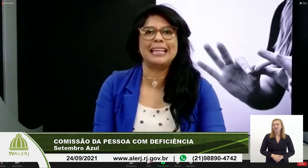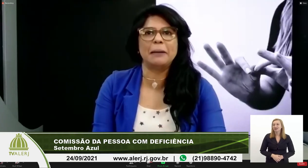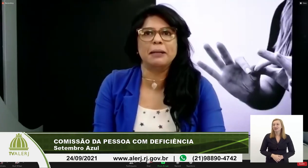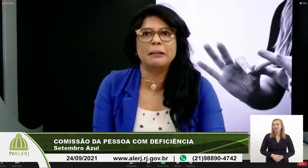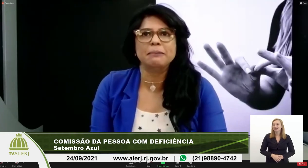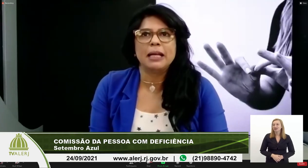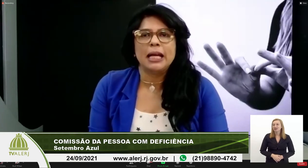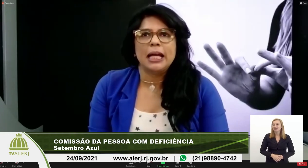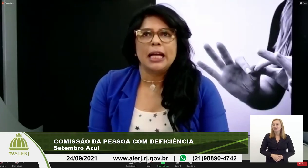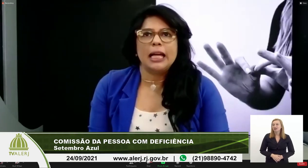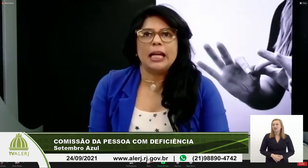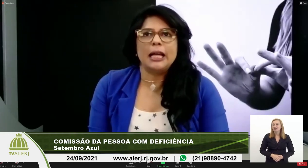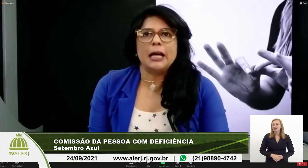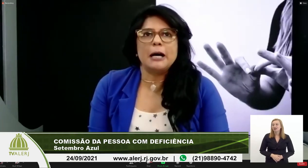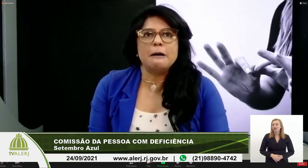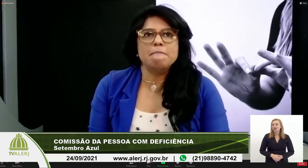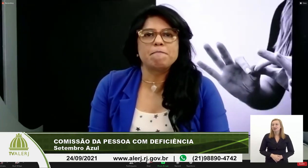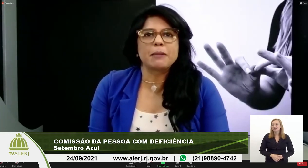nesse tema